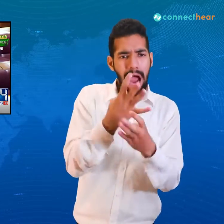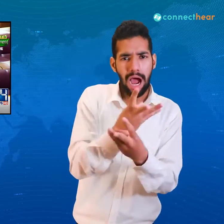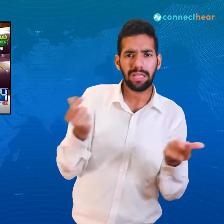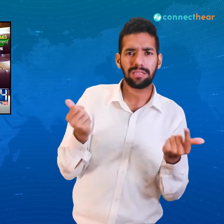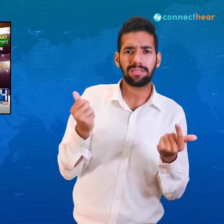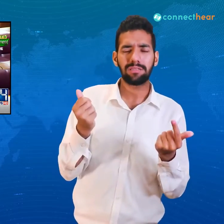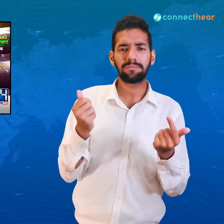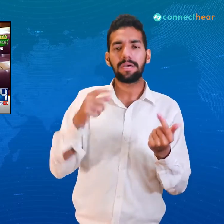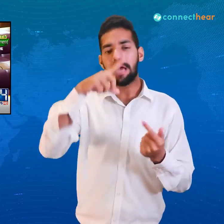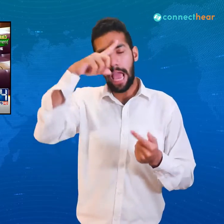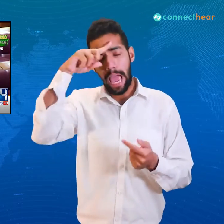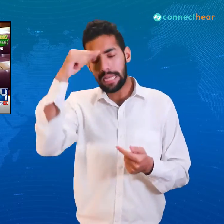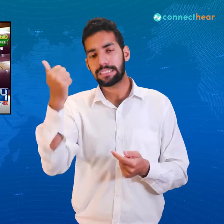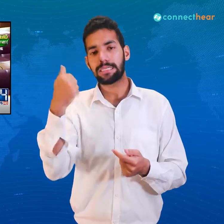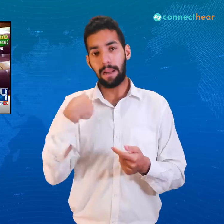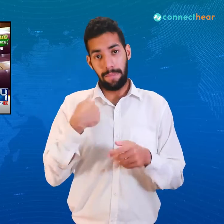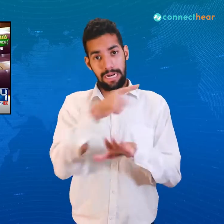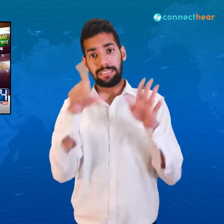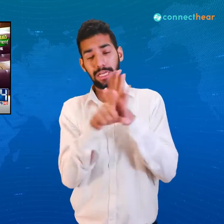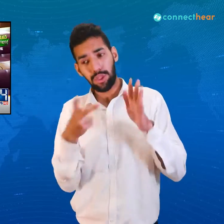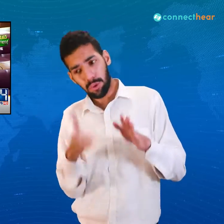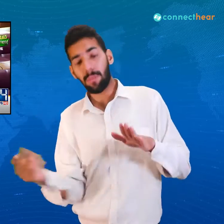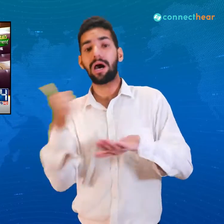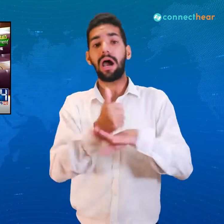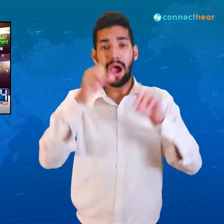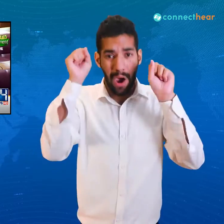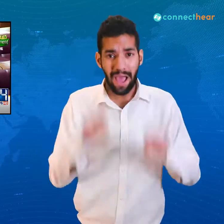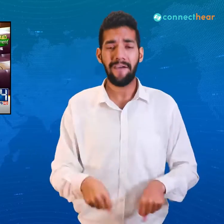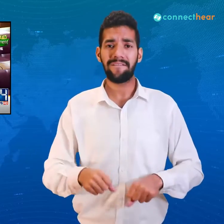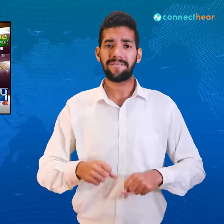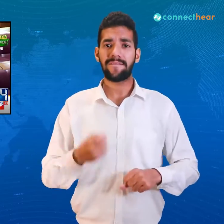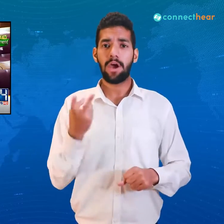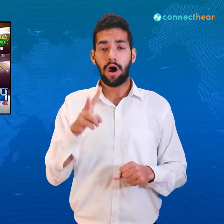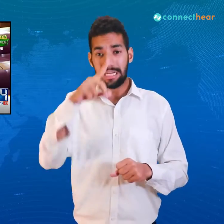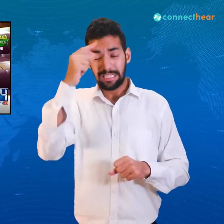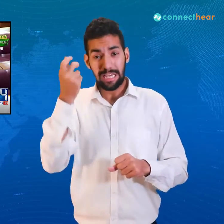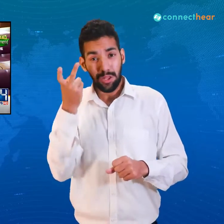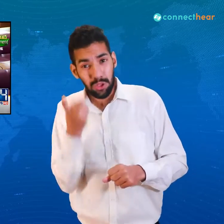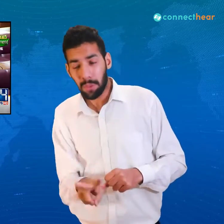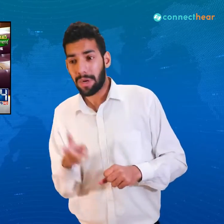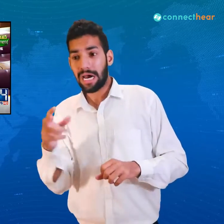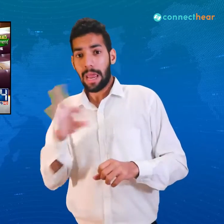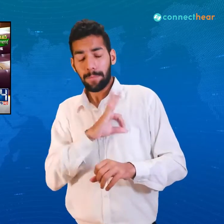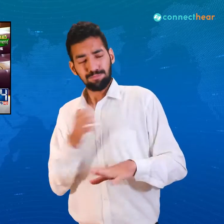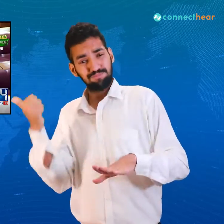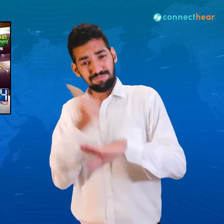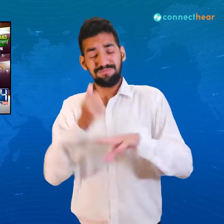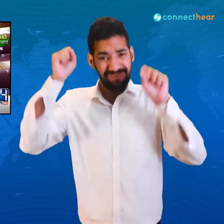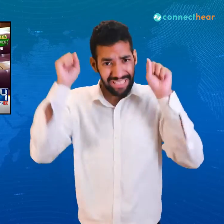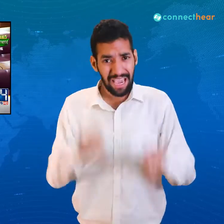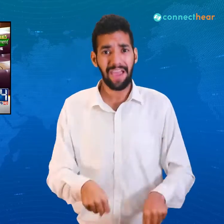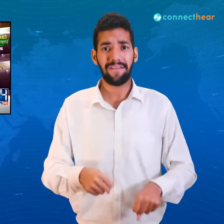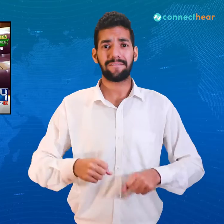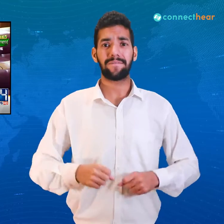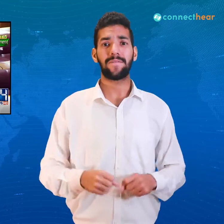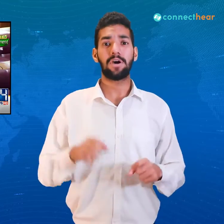حکومت ختم ہو انشاءاللہ اس کرسی پہ میرا لیڈر ایک بار پھر آئے گا انشاءاللہ اس کرسی پہ عمران خان صاحب پھر آئے گا